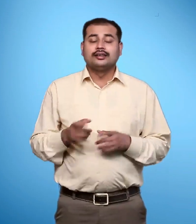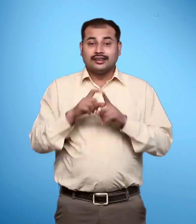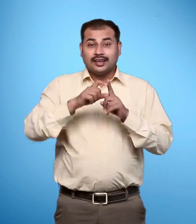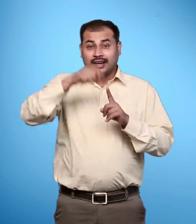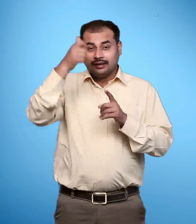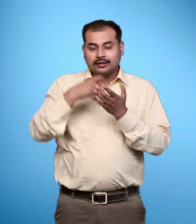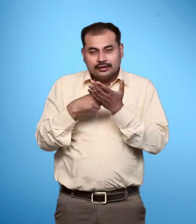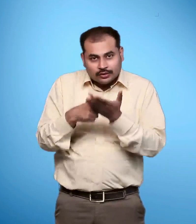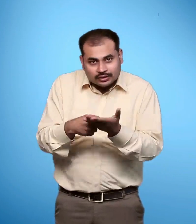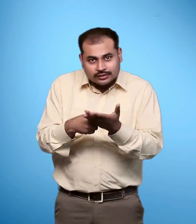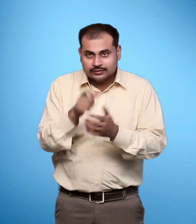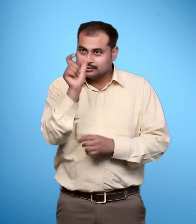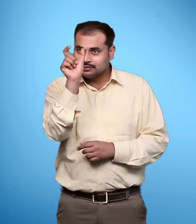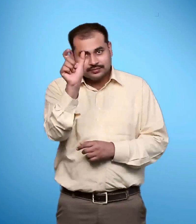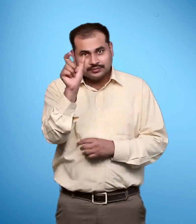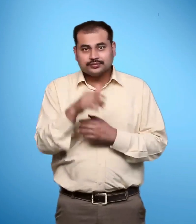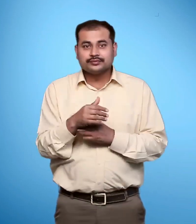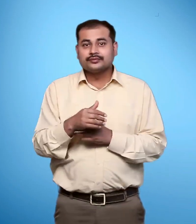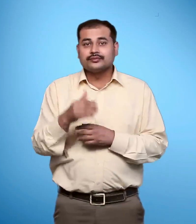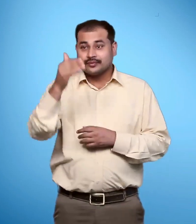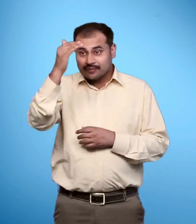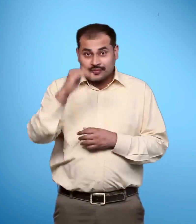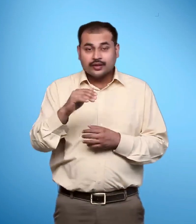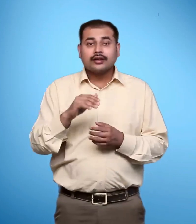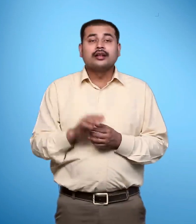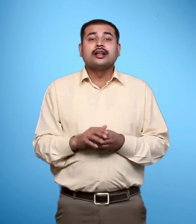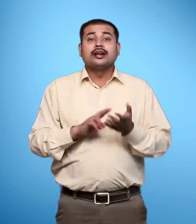राश्रीय शैक्षिक अनुसंधान एवं प्रशिक्षन परिशद